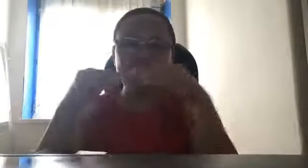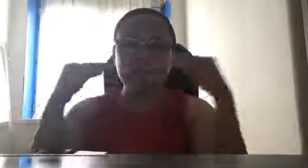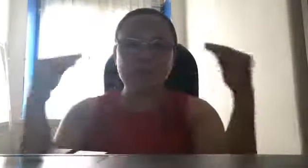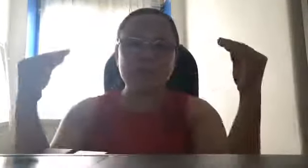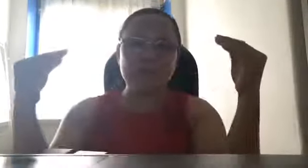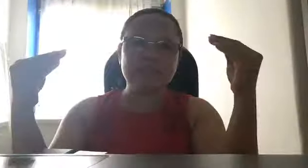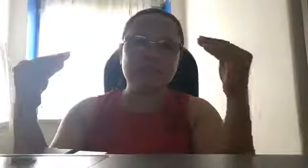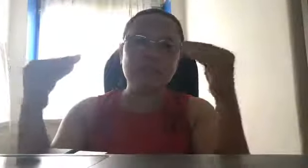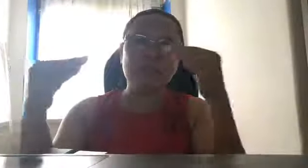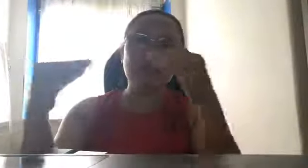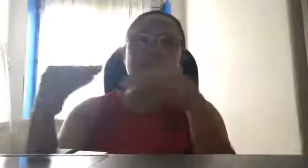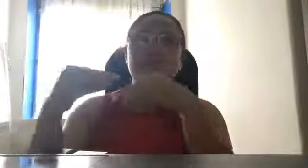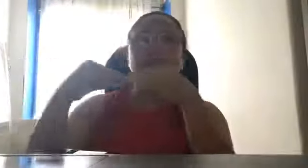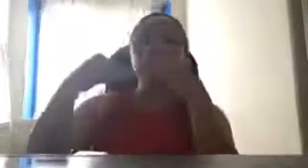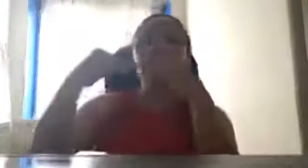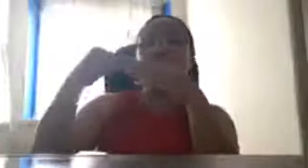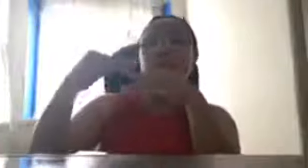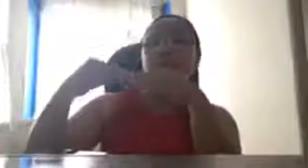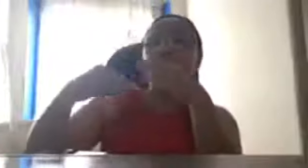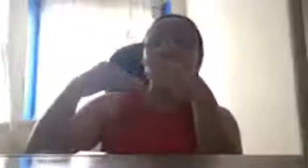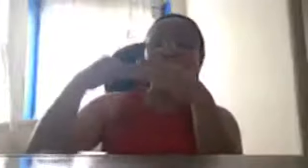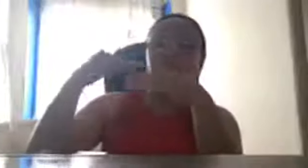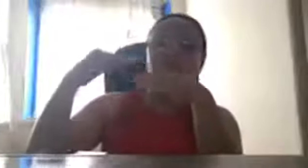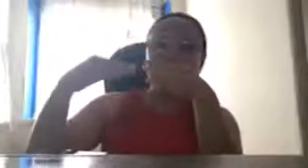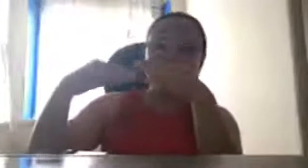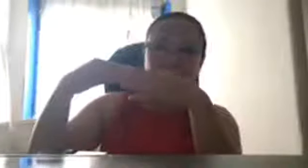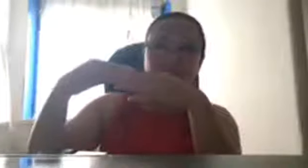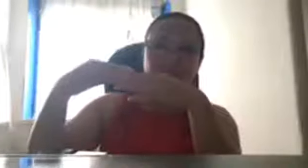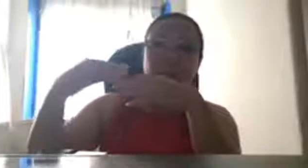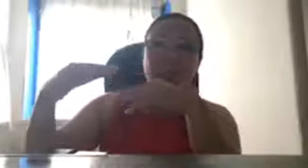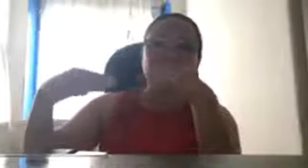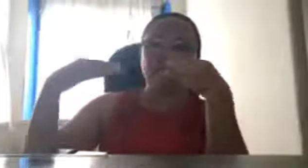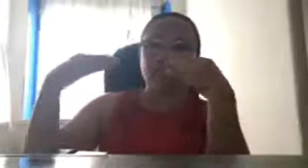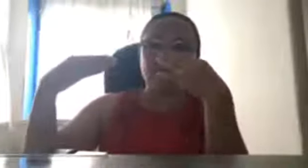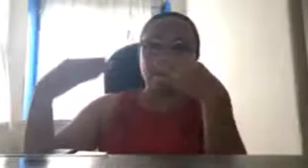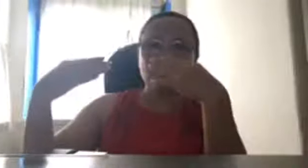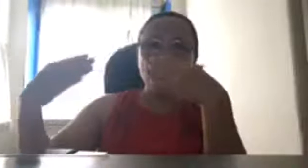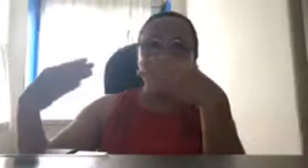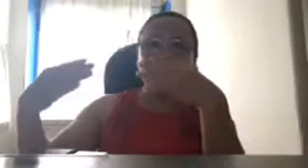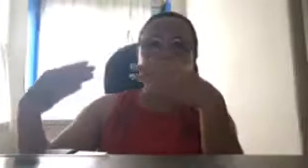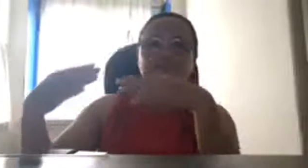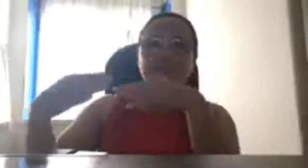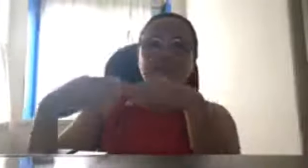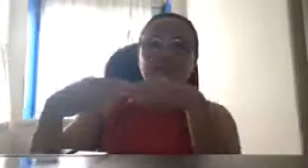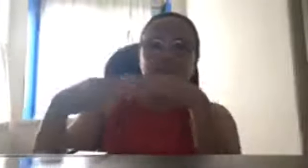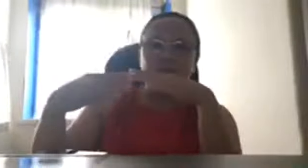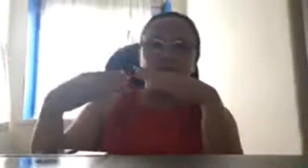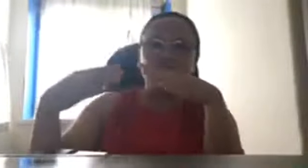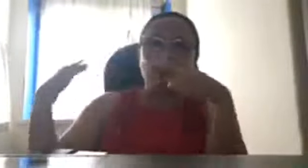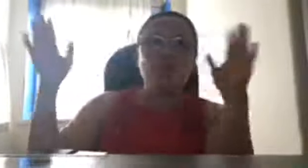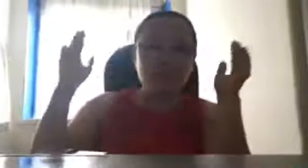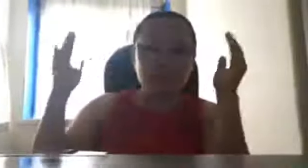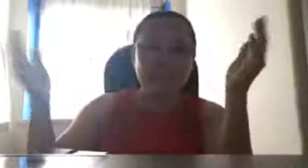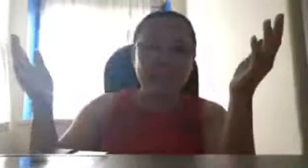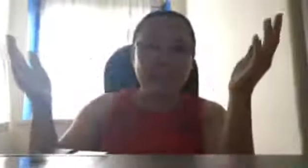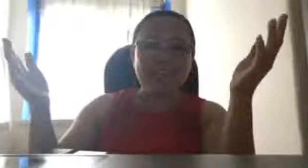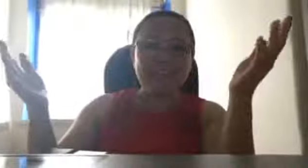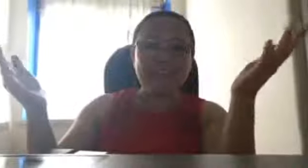-iexperiment sila kung paano nila patubuin ang isang fern, ang isang molds. O, low-mode na nga lang yun,